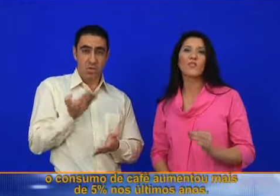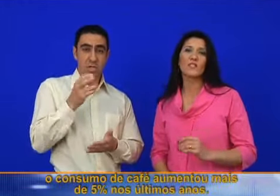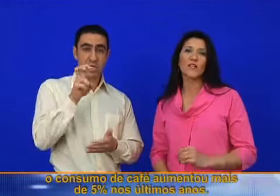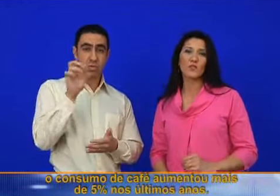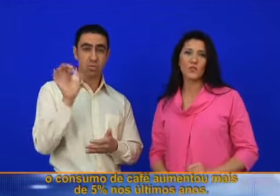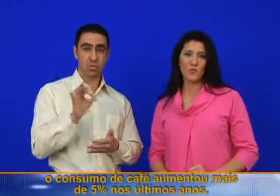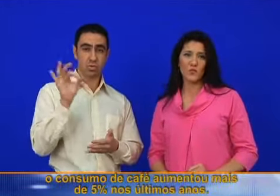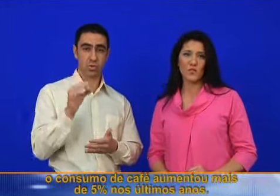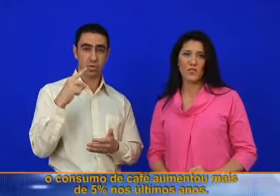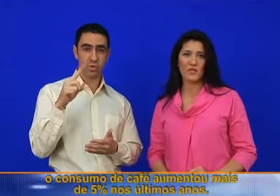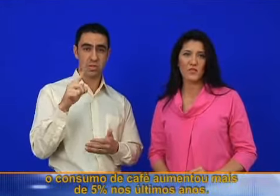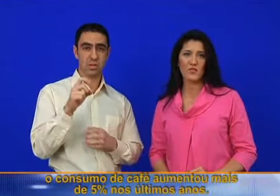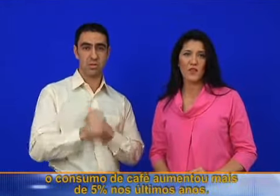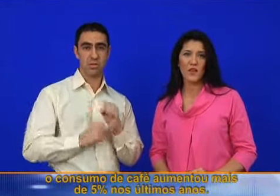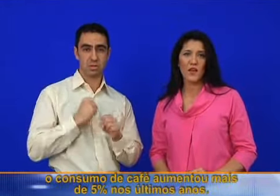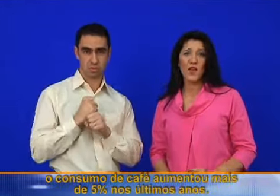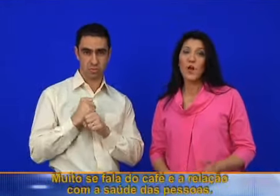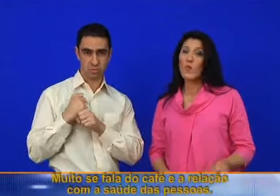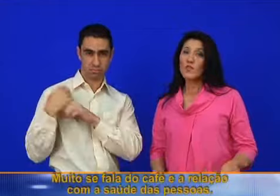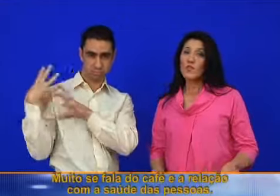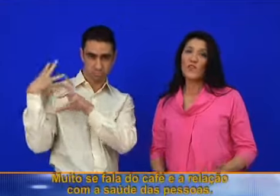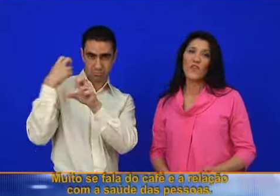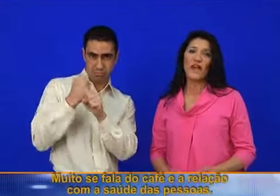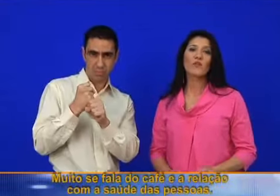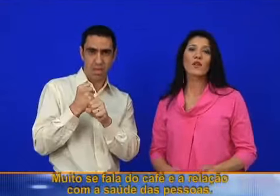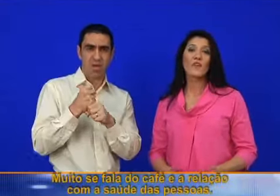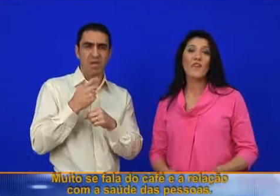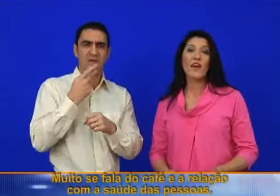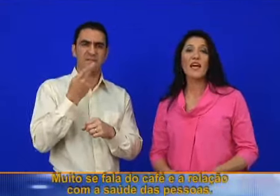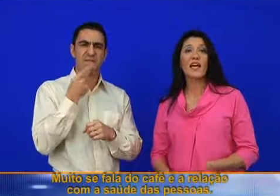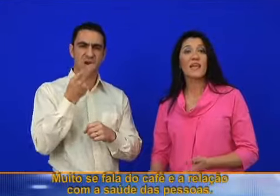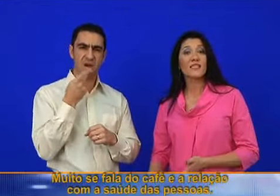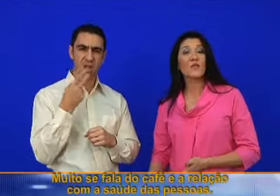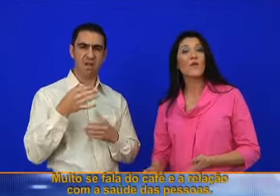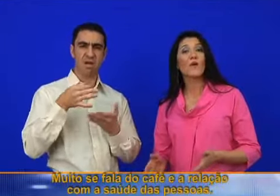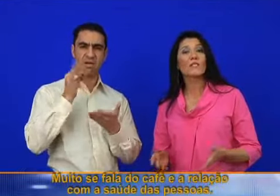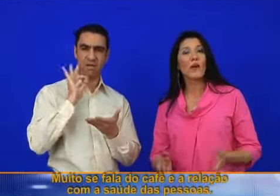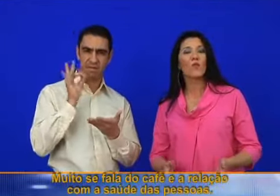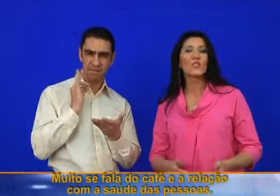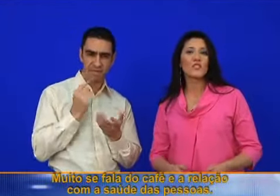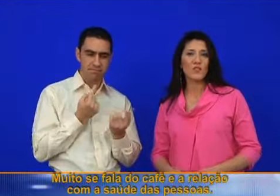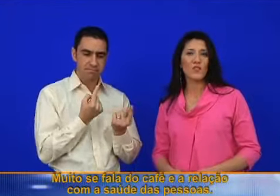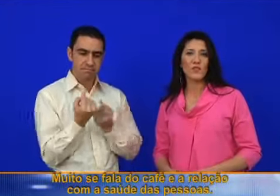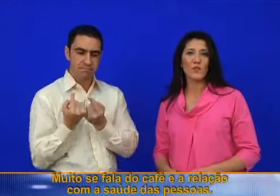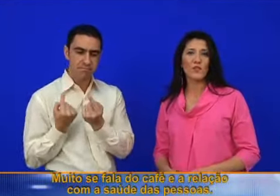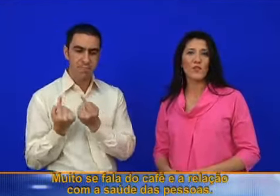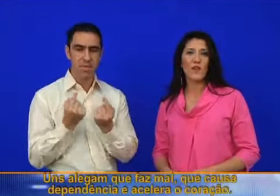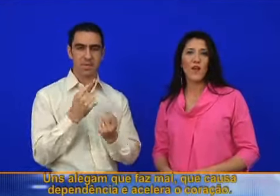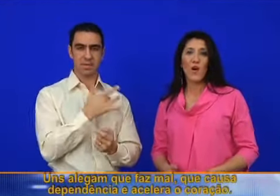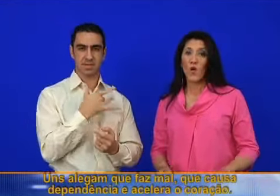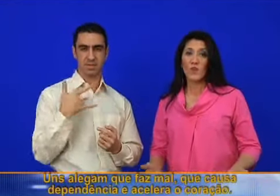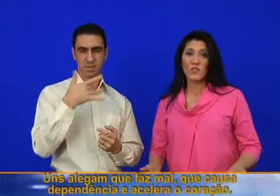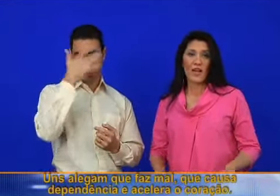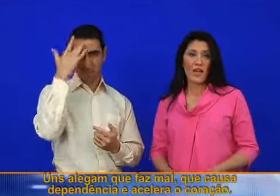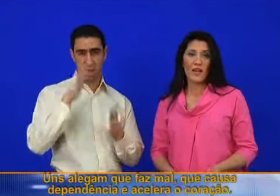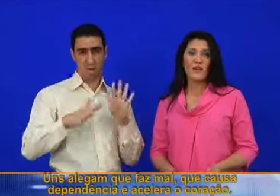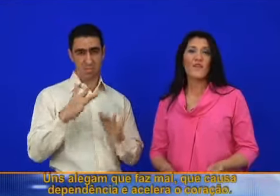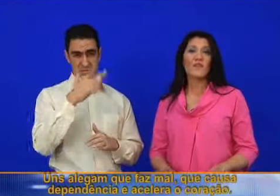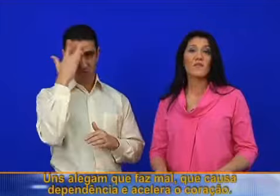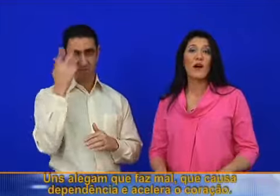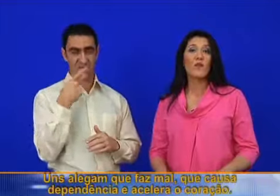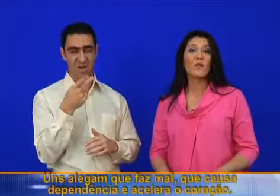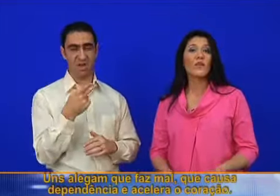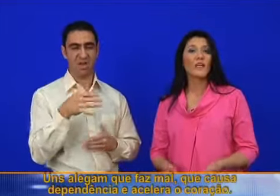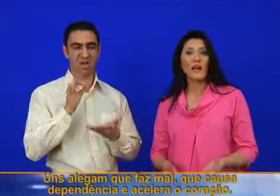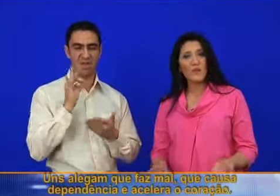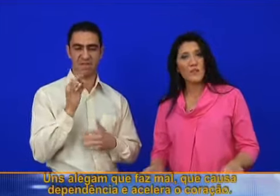5% nos últimos anos. Muito se fala do café e a relação com a saúde das pessoas. Uns alegam